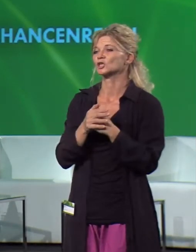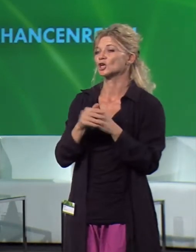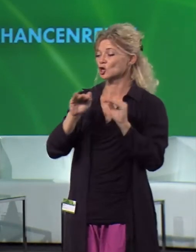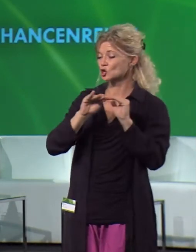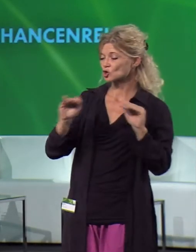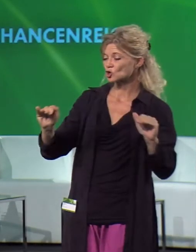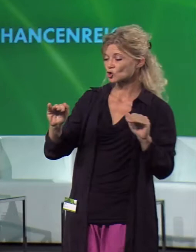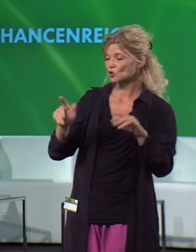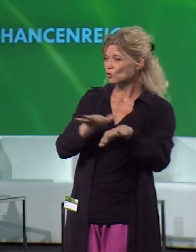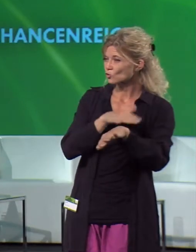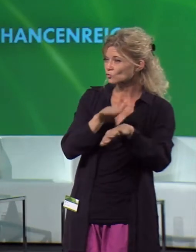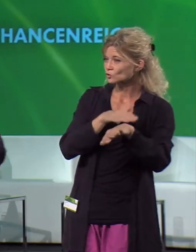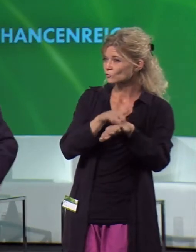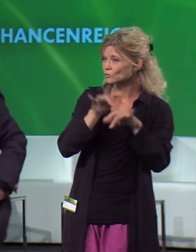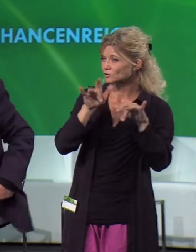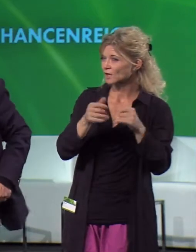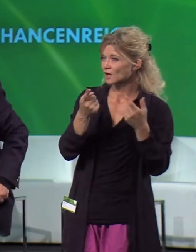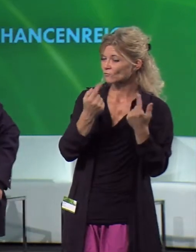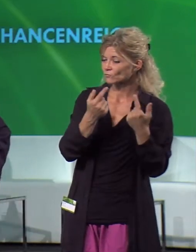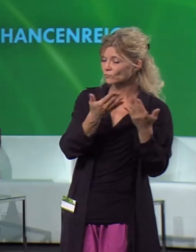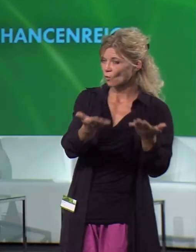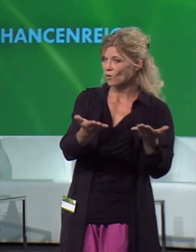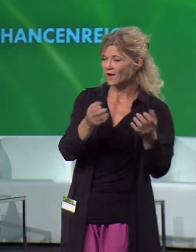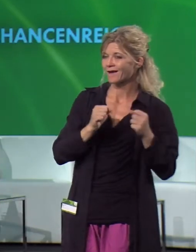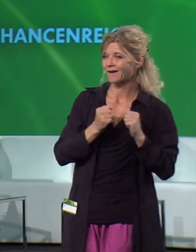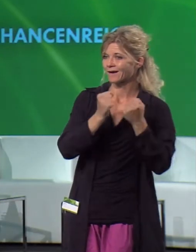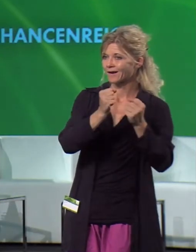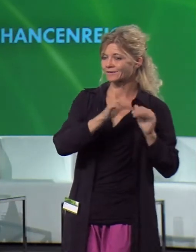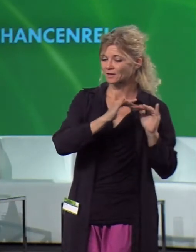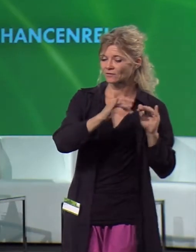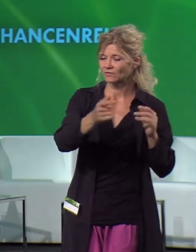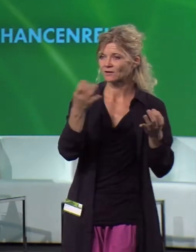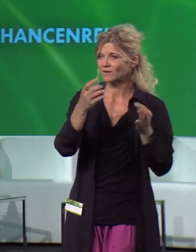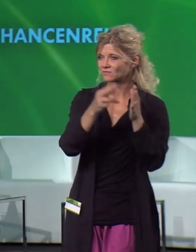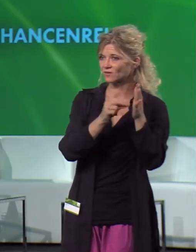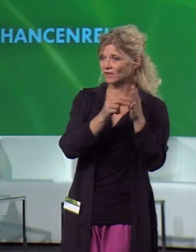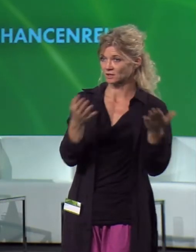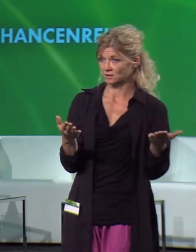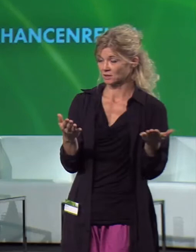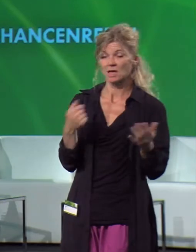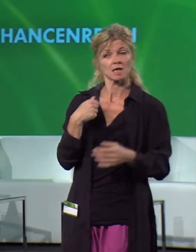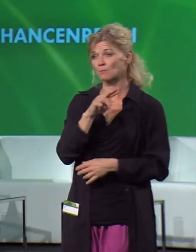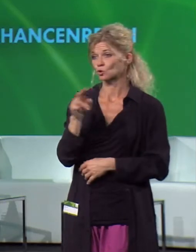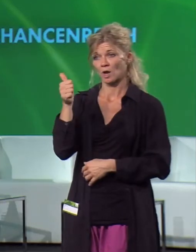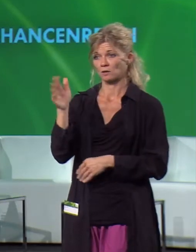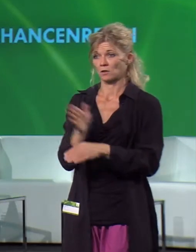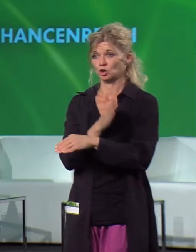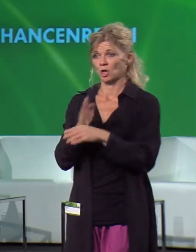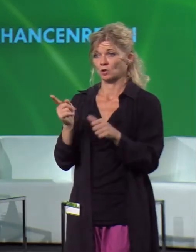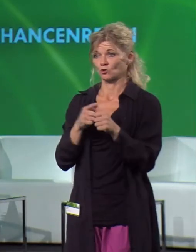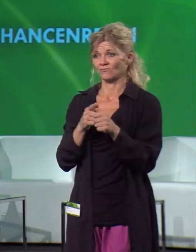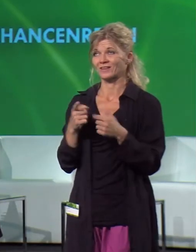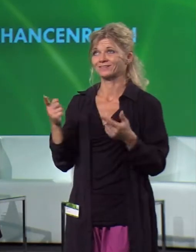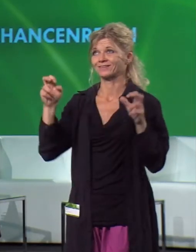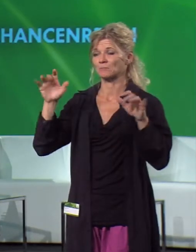Energiefluss der Quelle, die man nutzt. Wir haben oder man hat nur eine Entscheidung, wenn es um Energie geht. Das